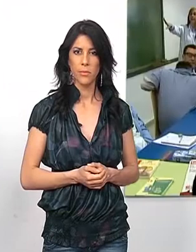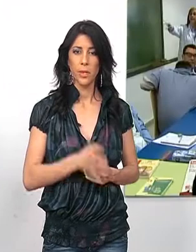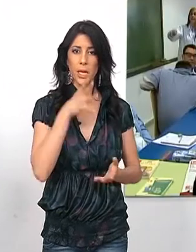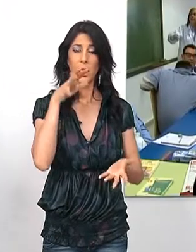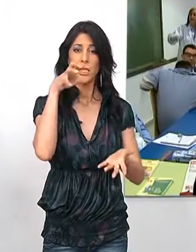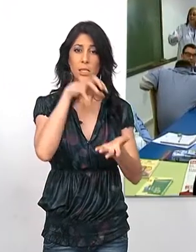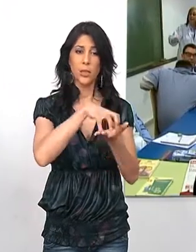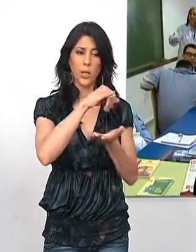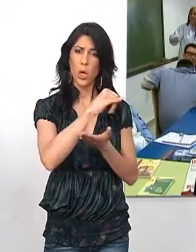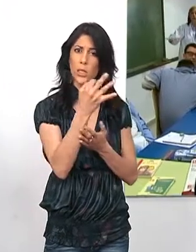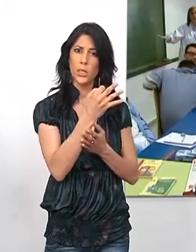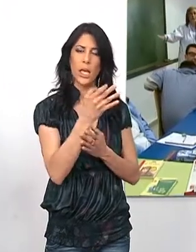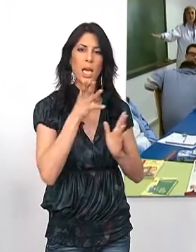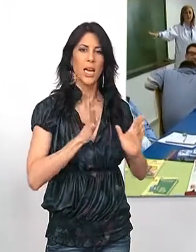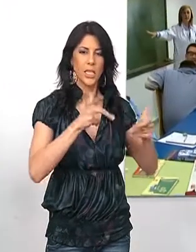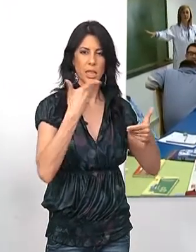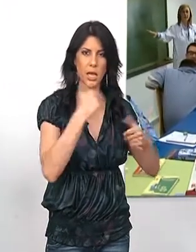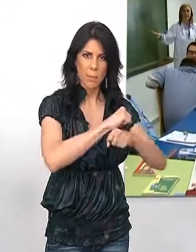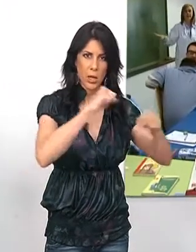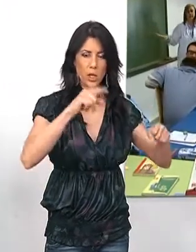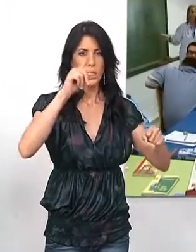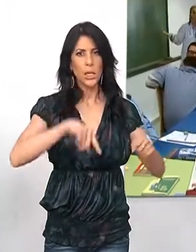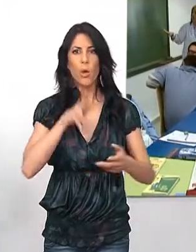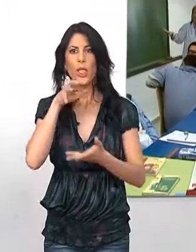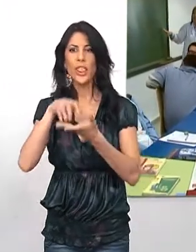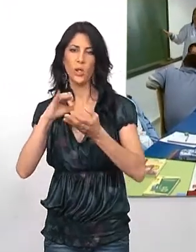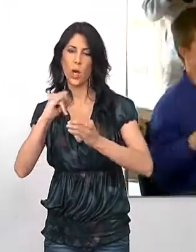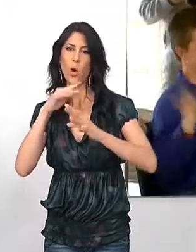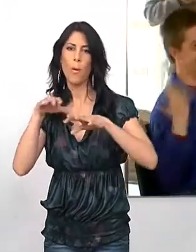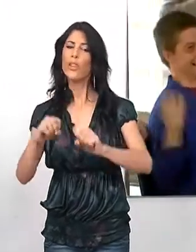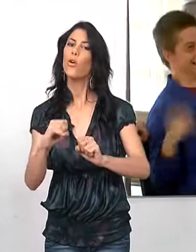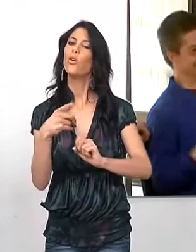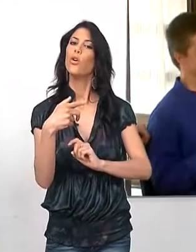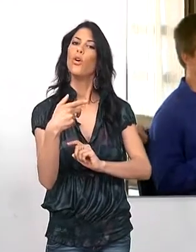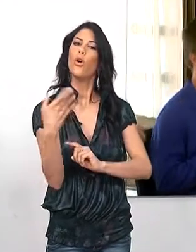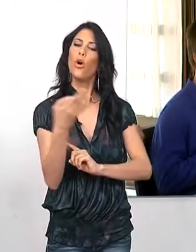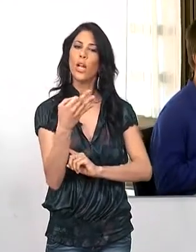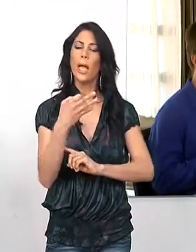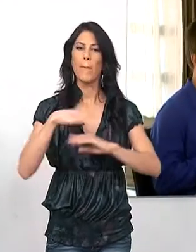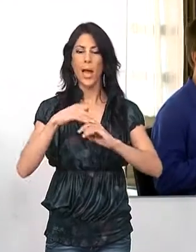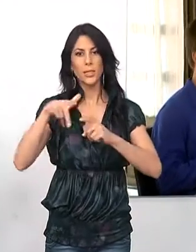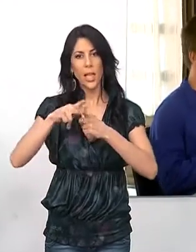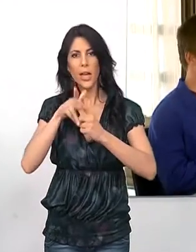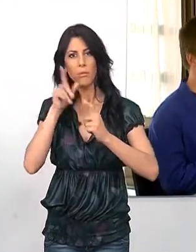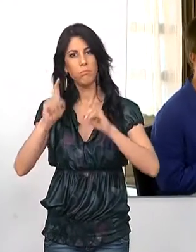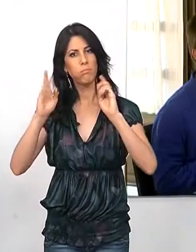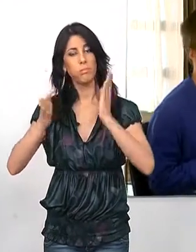Las instalaciones que se componen de una residencia para adultos y un centro ocupacional son una muestra de los logros conseguidos por esta